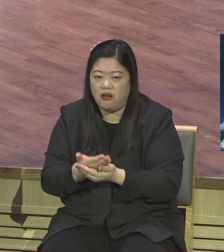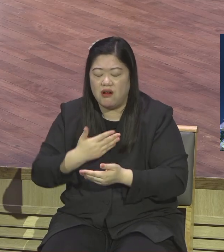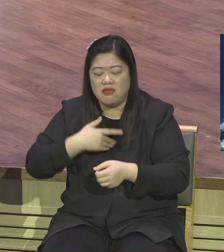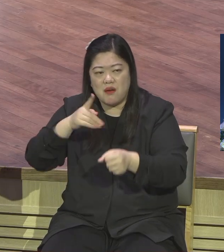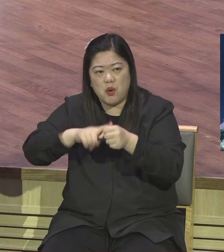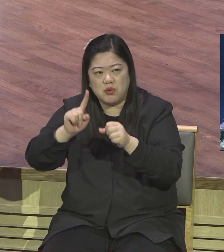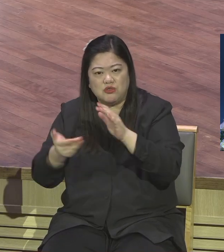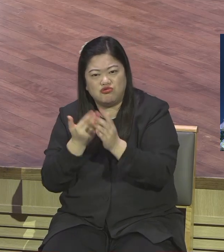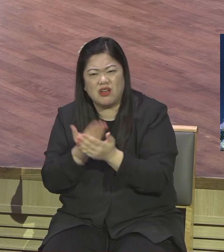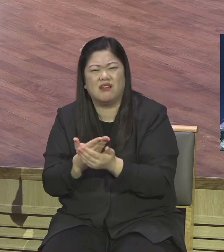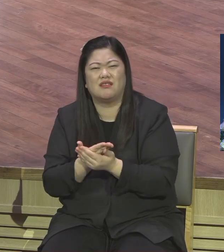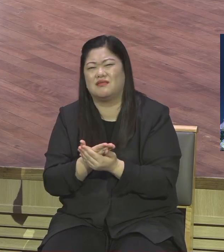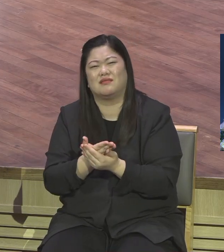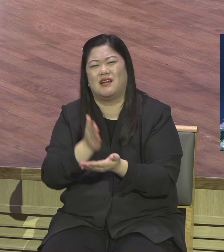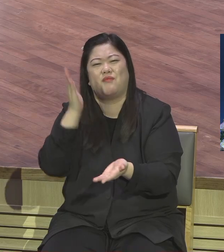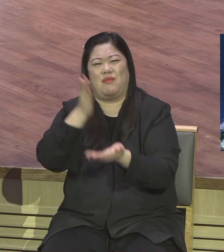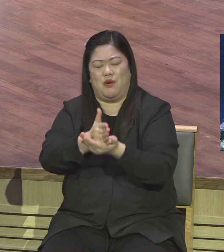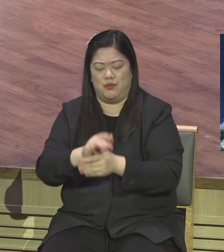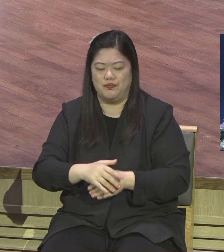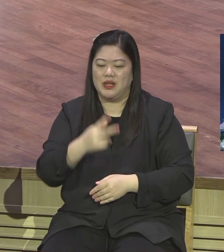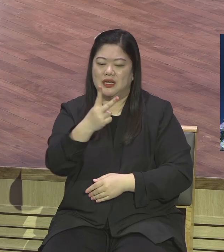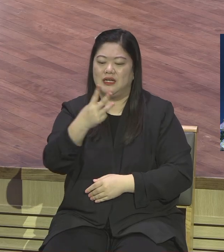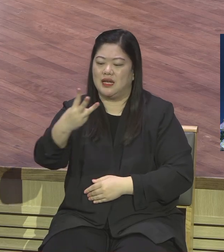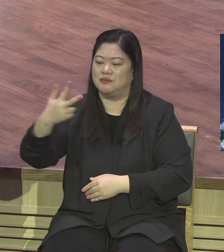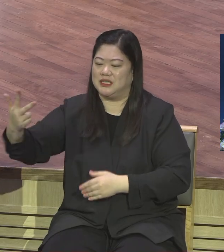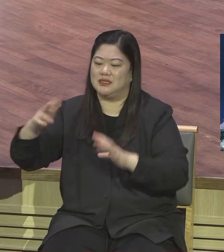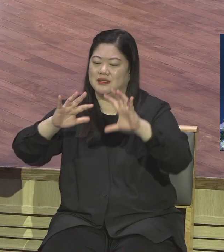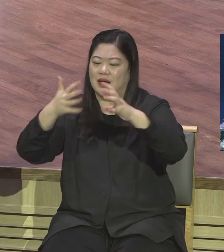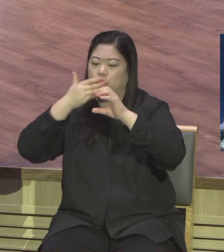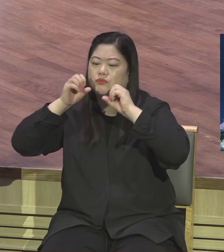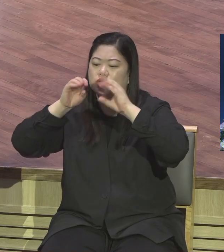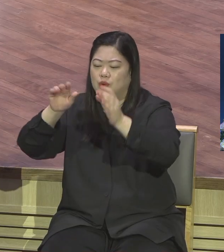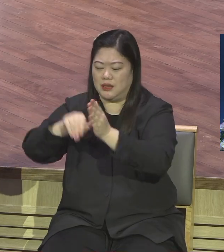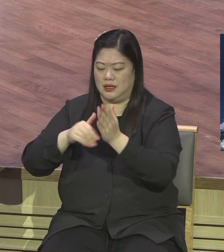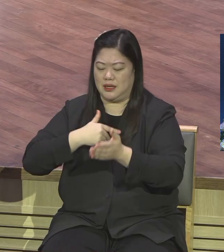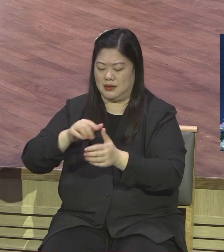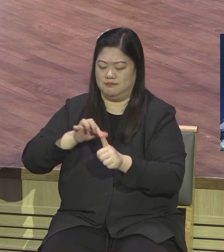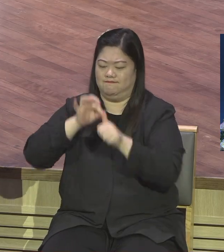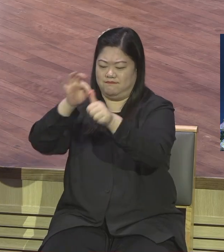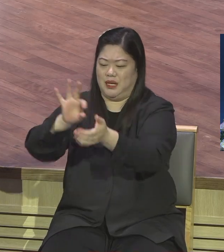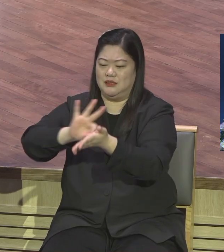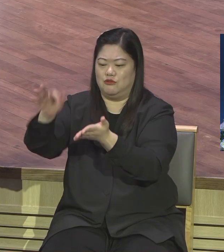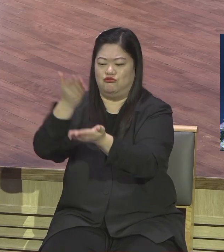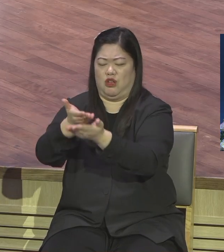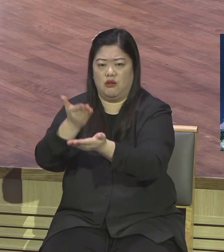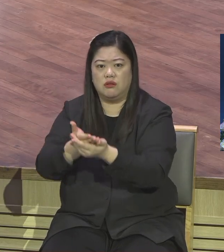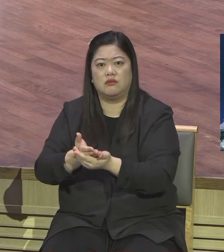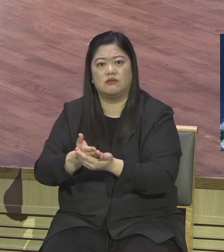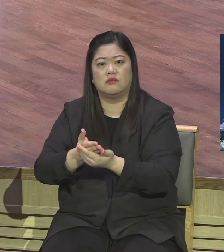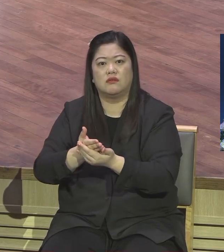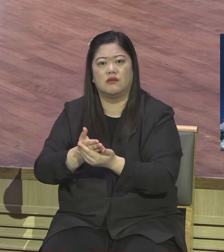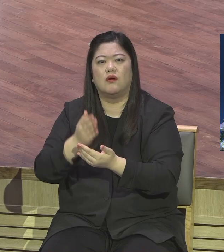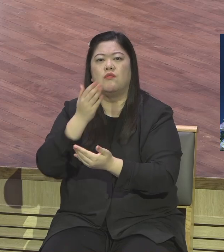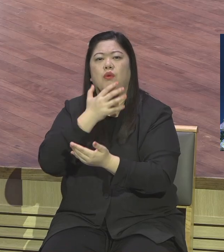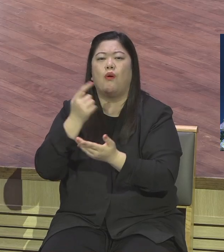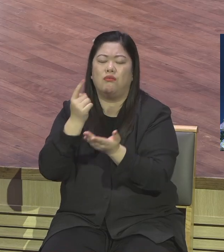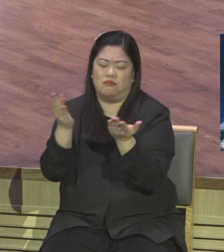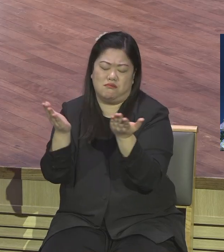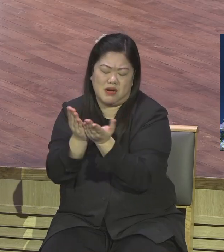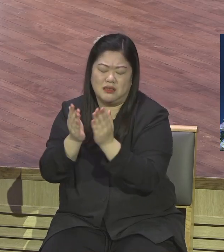하나님 나도 시인밖에 알려줘 없어서 이게 언약 기도에요 하나님 저희 영혼이 불쌍한데 저희 영혼이 천지를 모르고 맨날 술